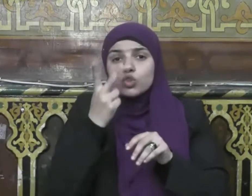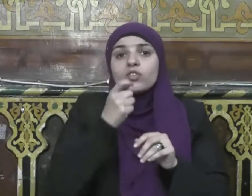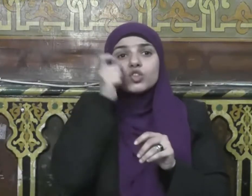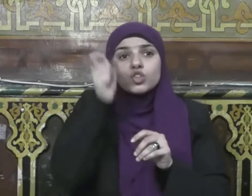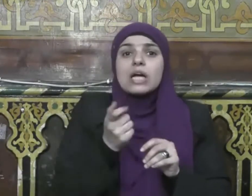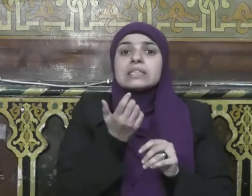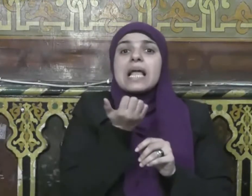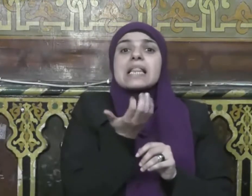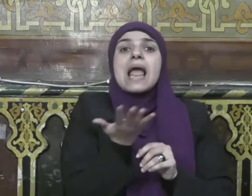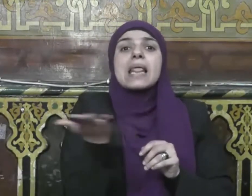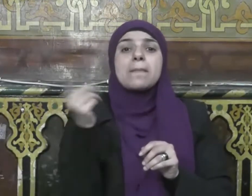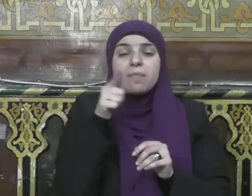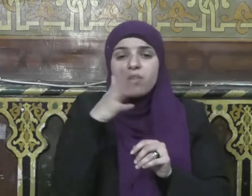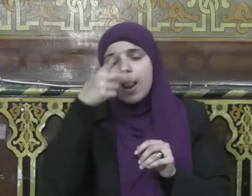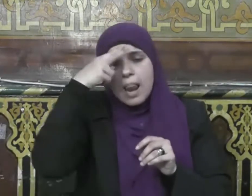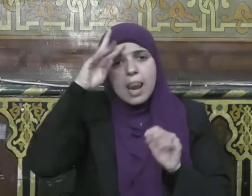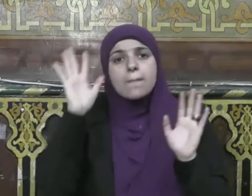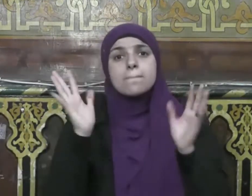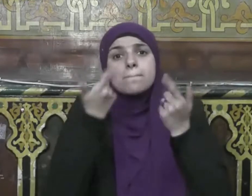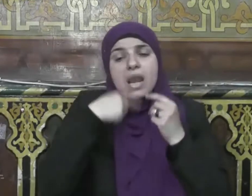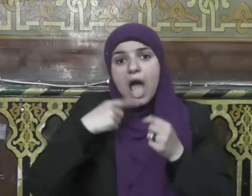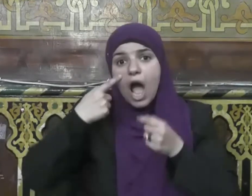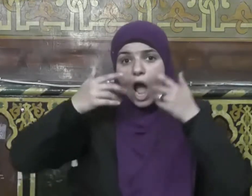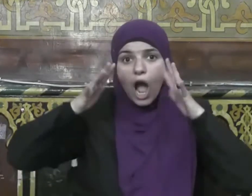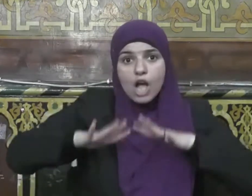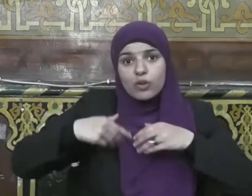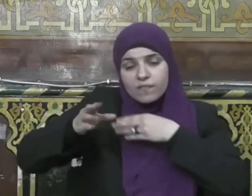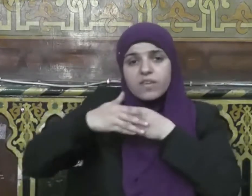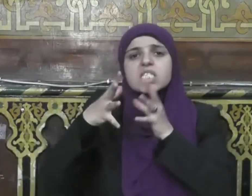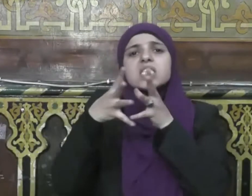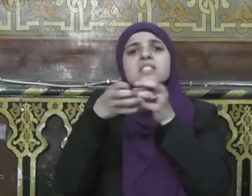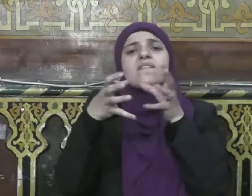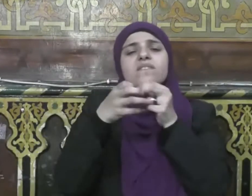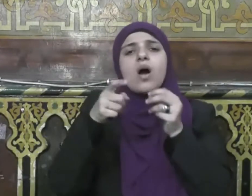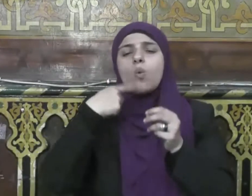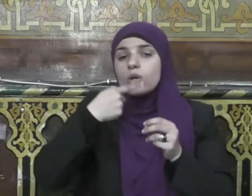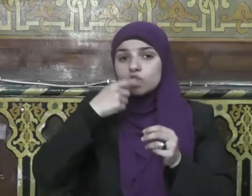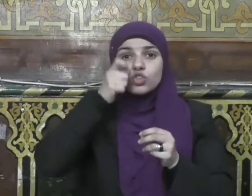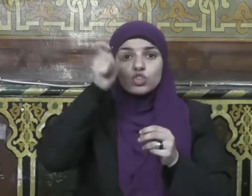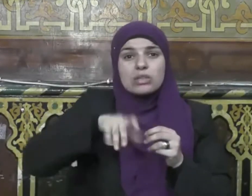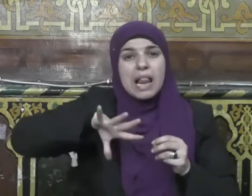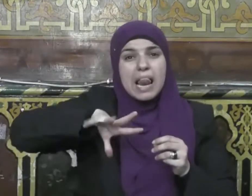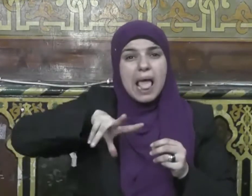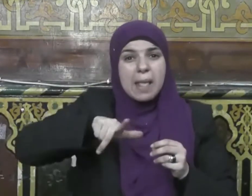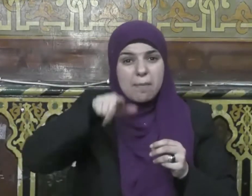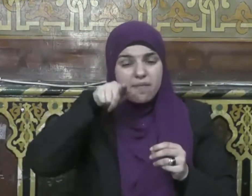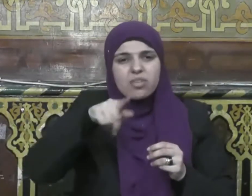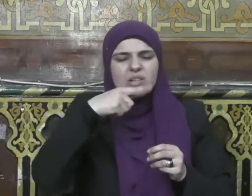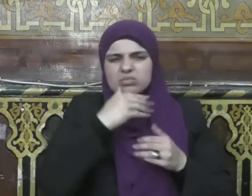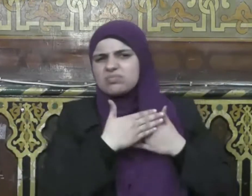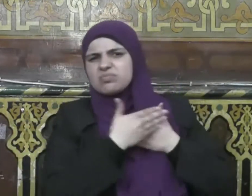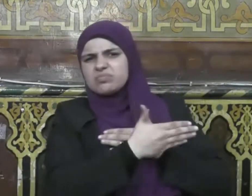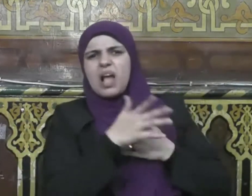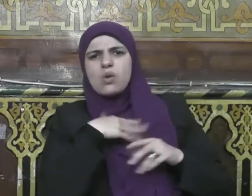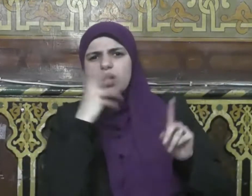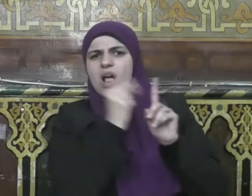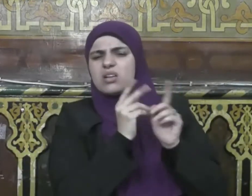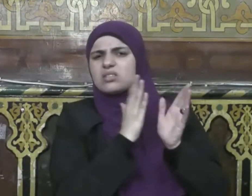اللئيم مجانب الإنصاف ومن أعظم صور البر الصلة